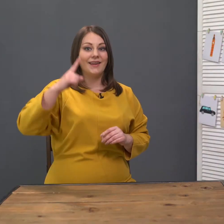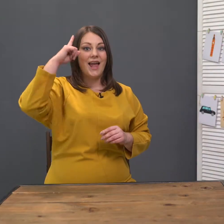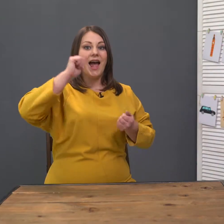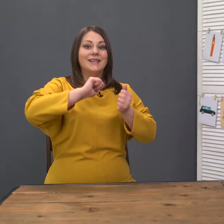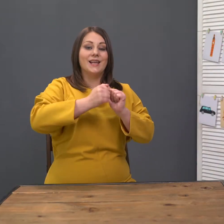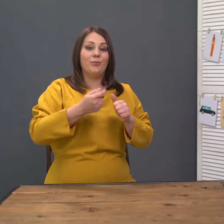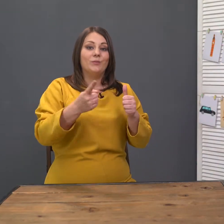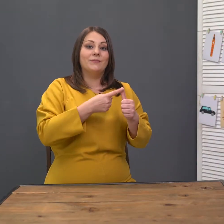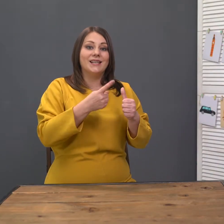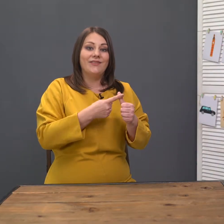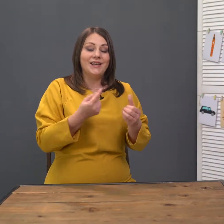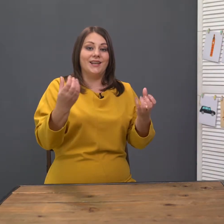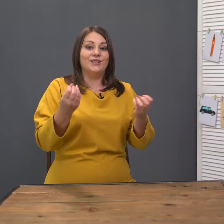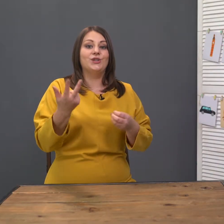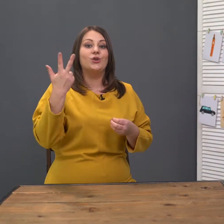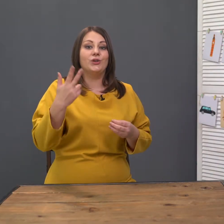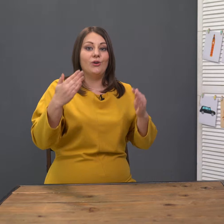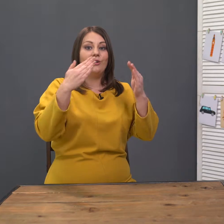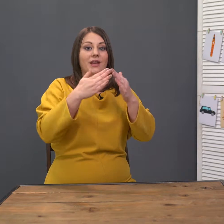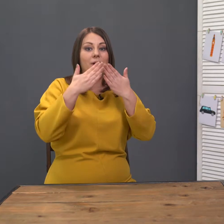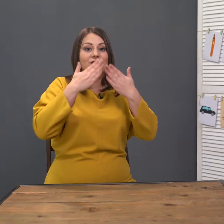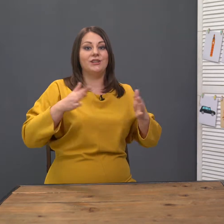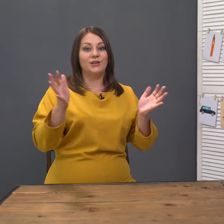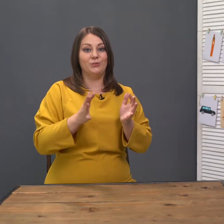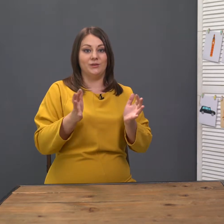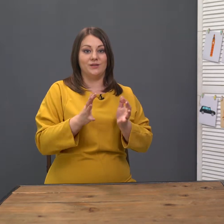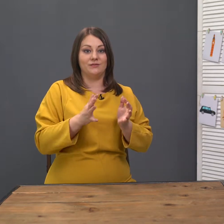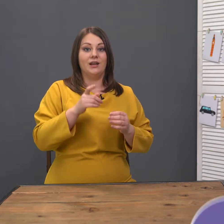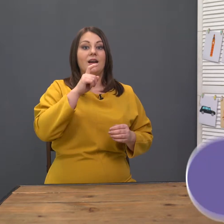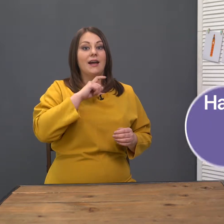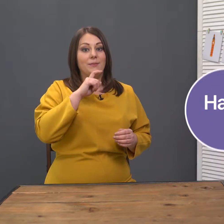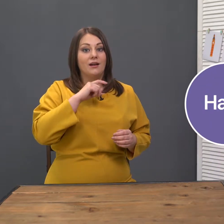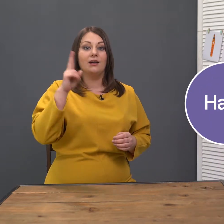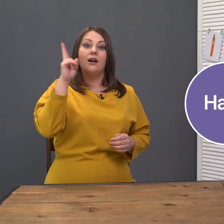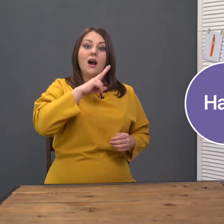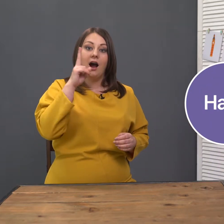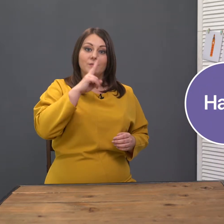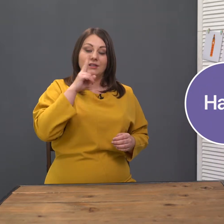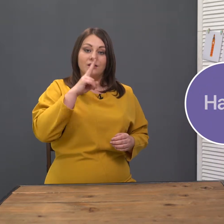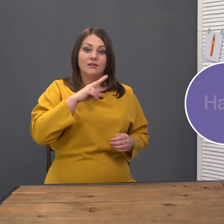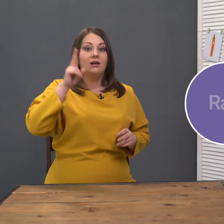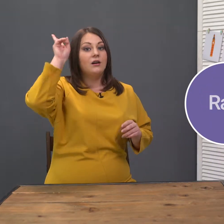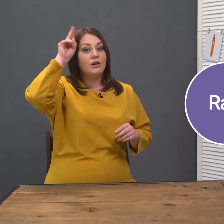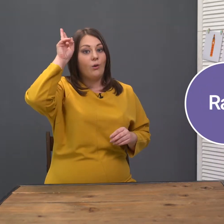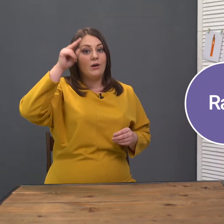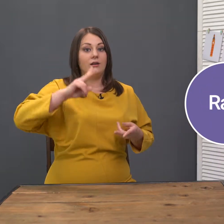Запомним название еще трех домашних любимцев. Хомяк, хамстер, кролик,